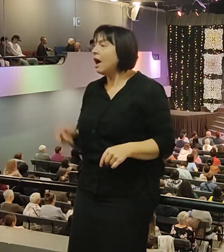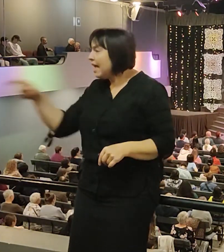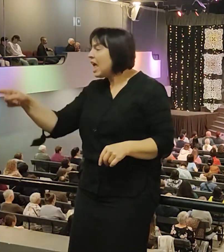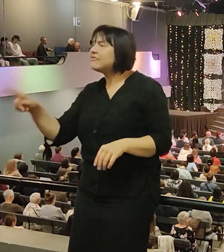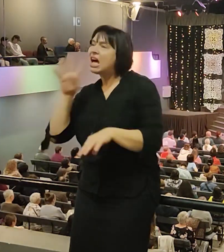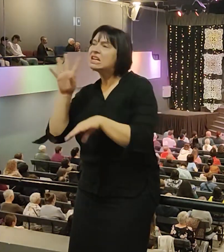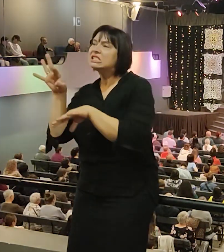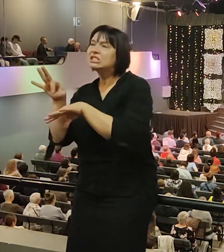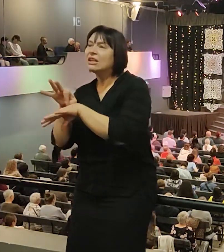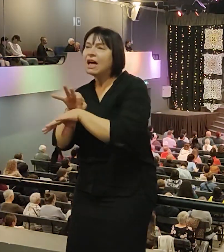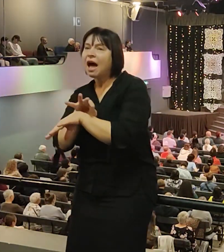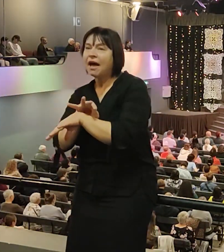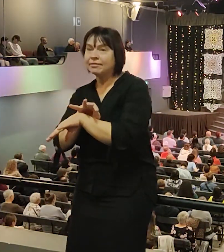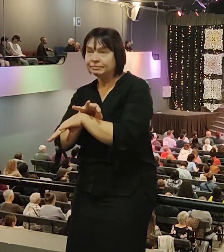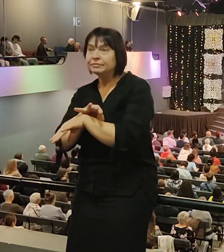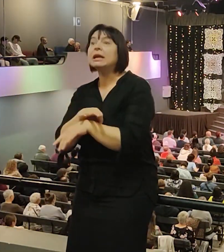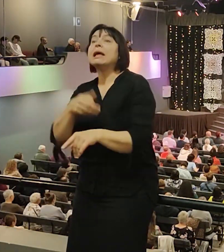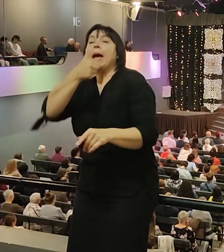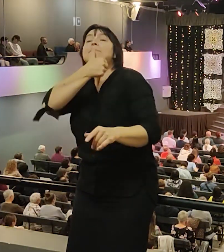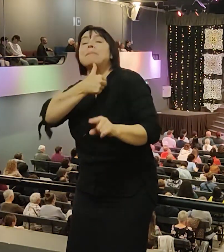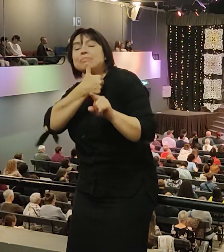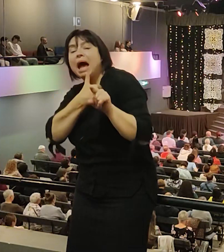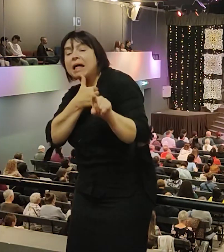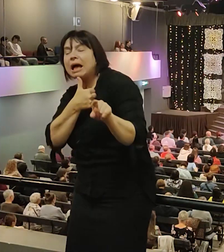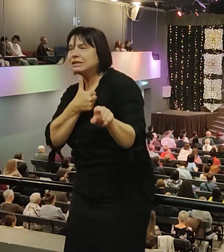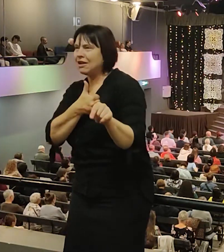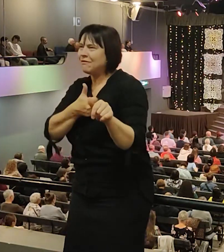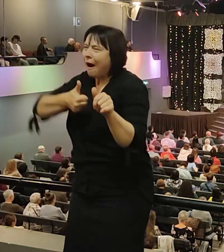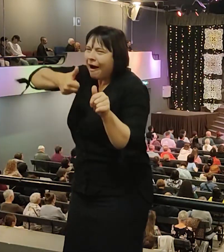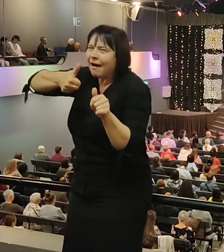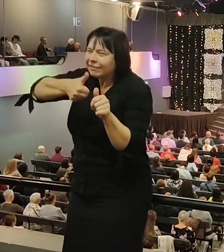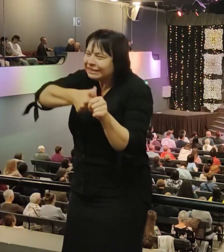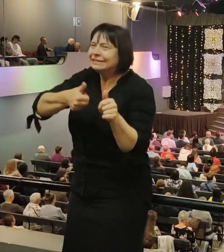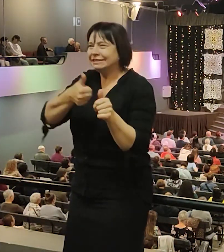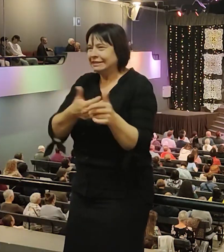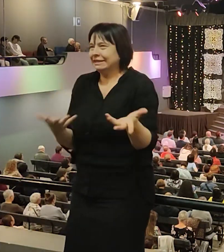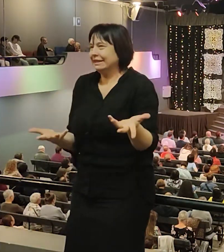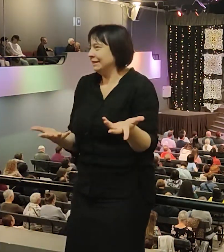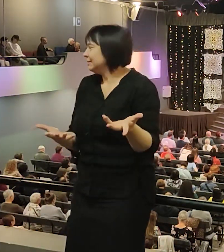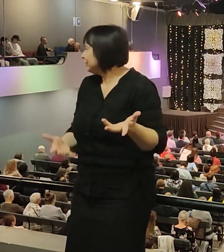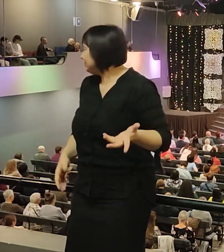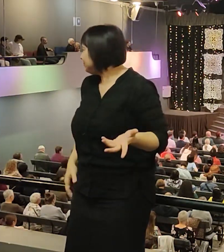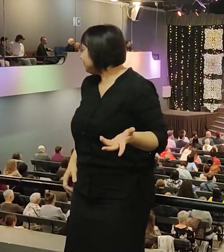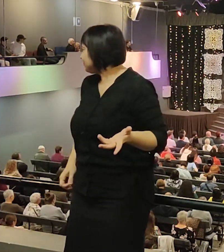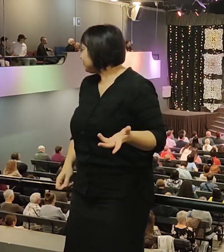расскажу эту историю коротко, когда она пыталась его свести или как, свести, да?